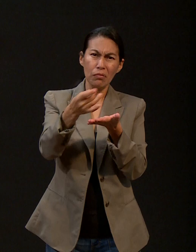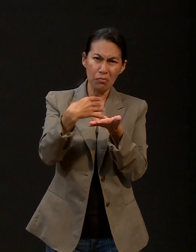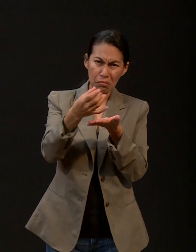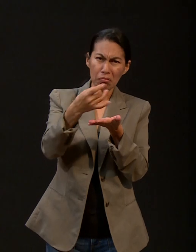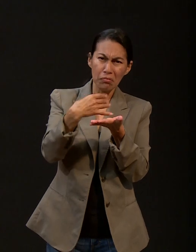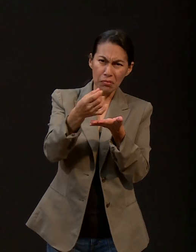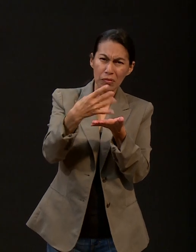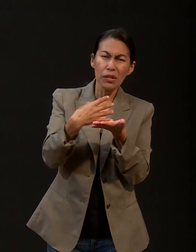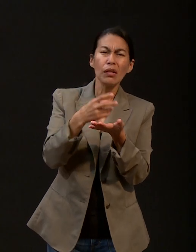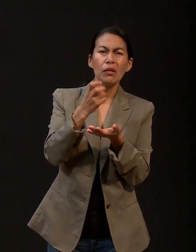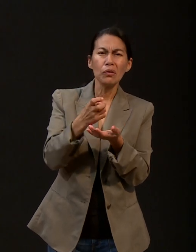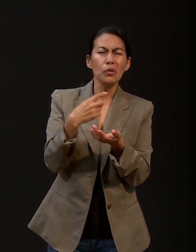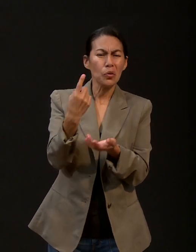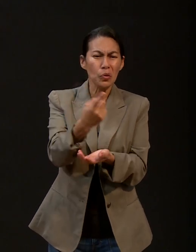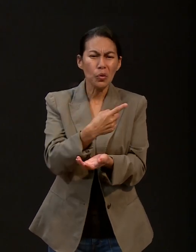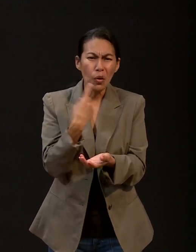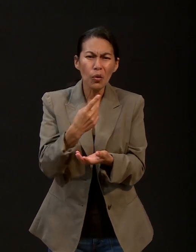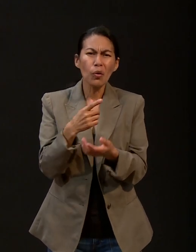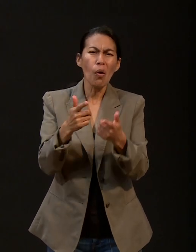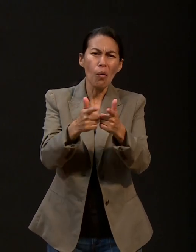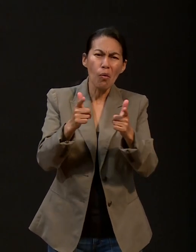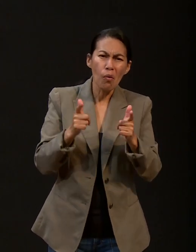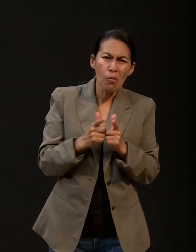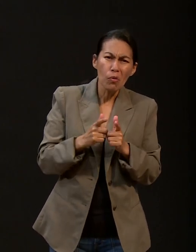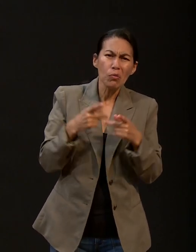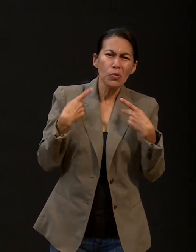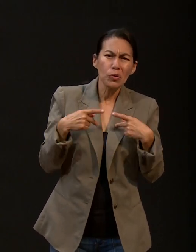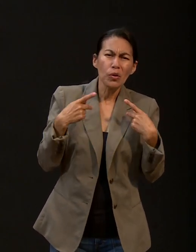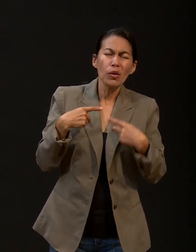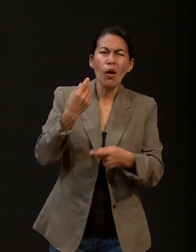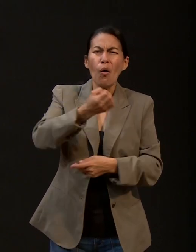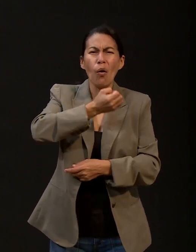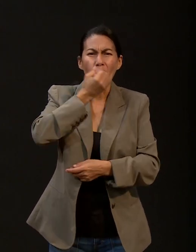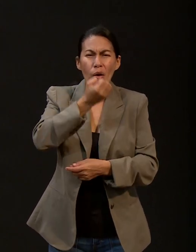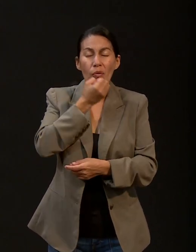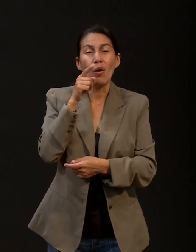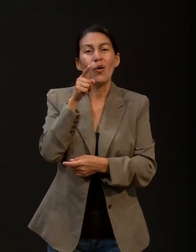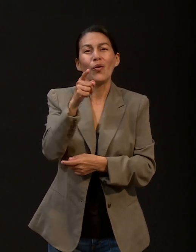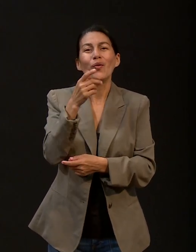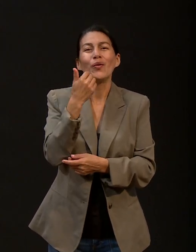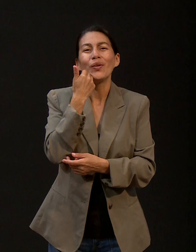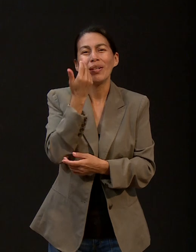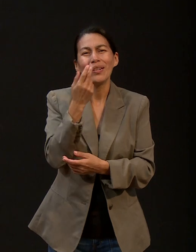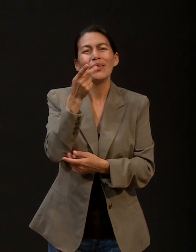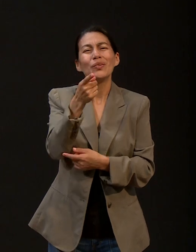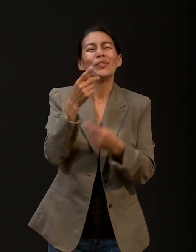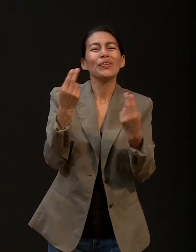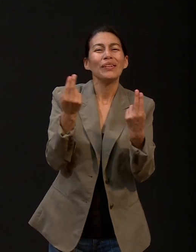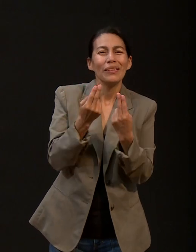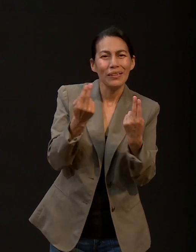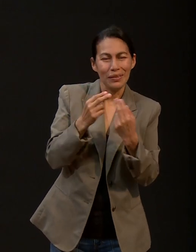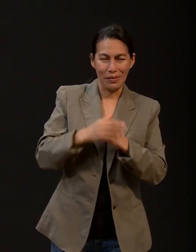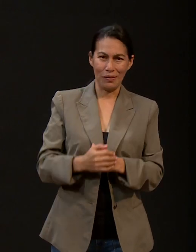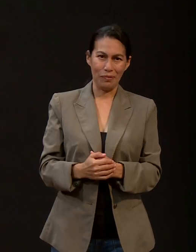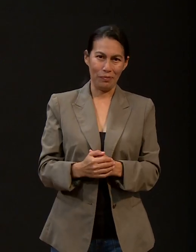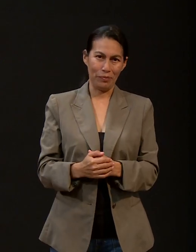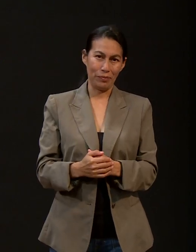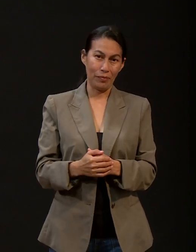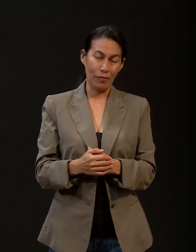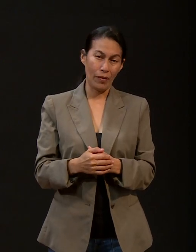grupos que se reúnen con nosotros para orar por tus necesidades. Pero no solamente son